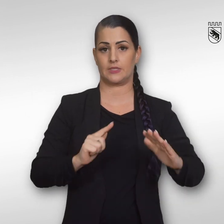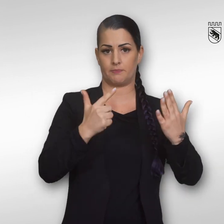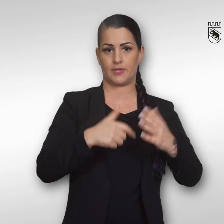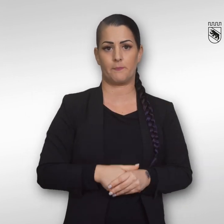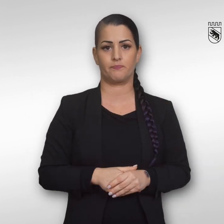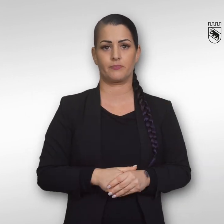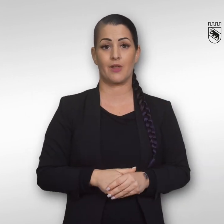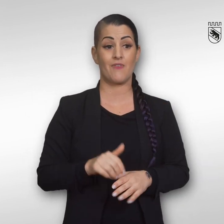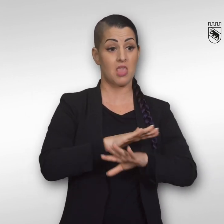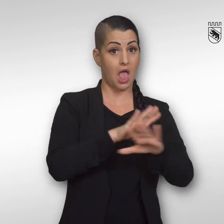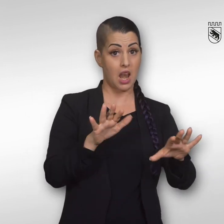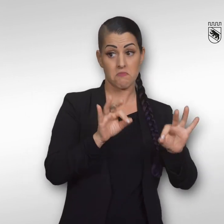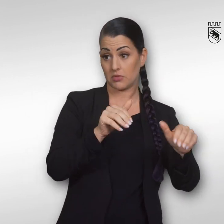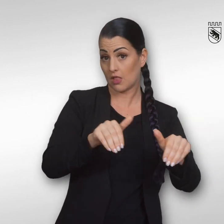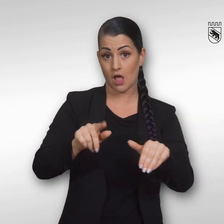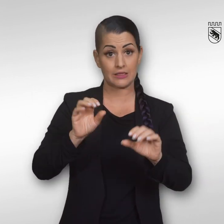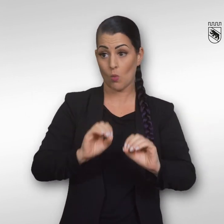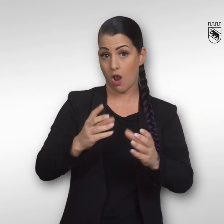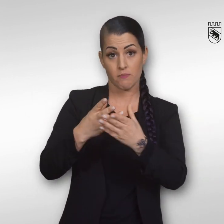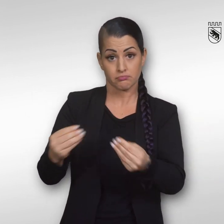Geben Sie Entwarnung, wenn alle in Sicherheit sind.